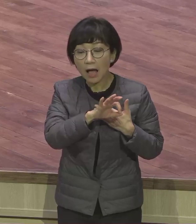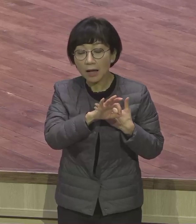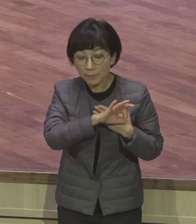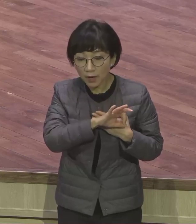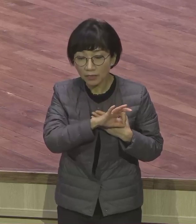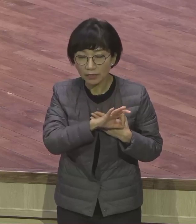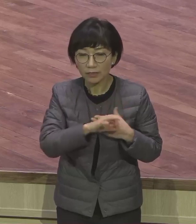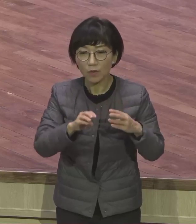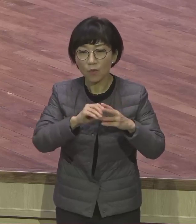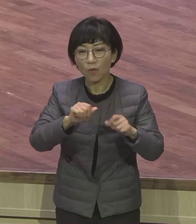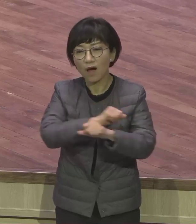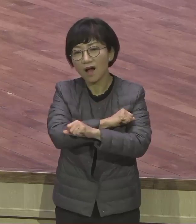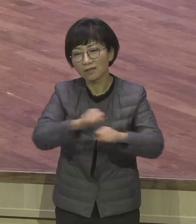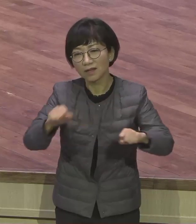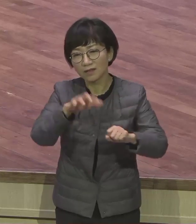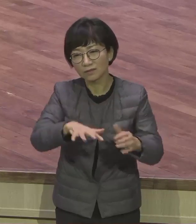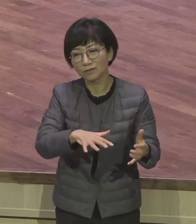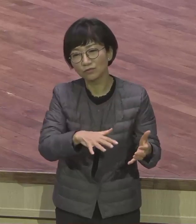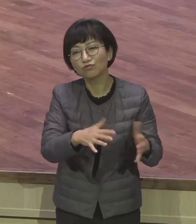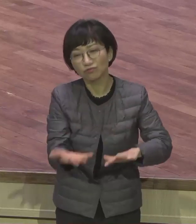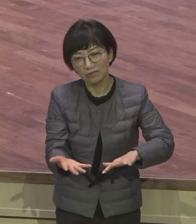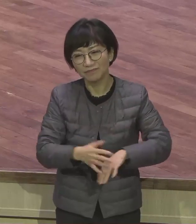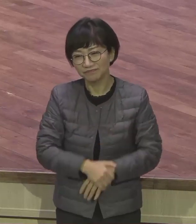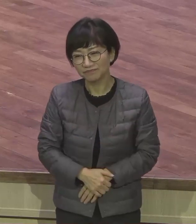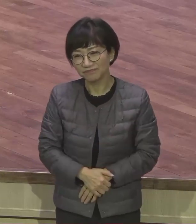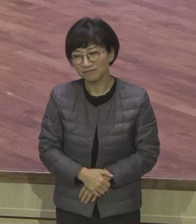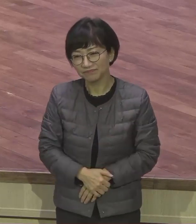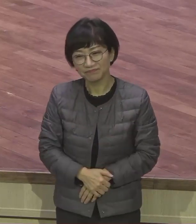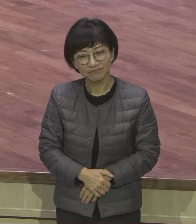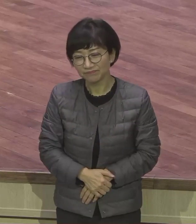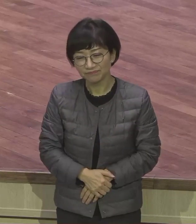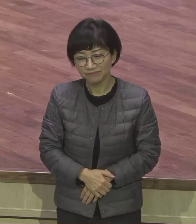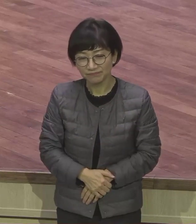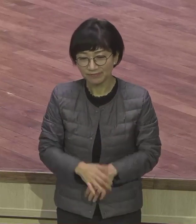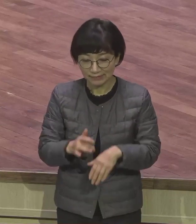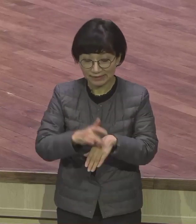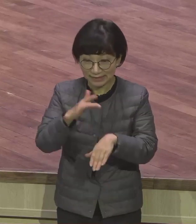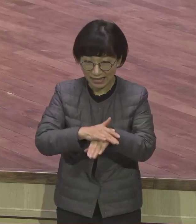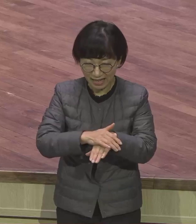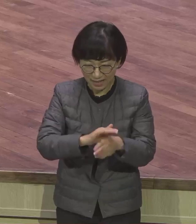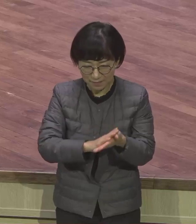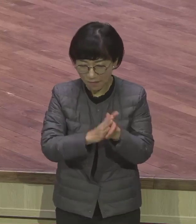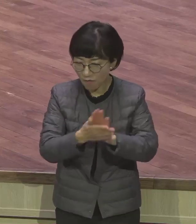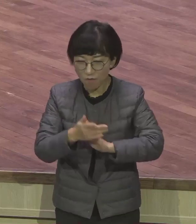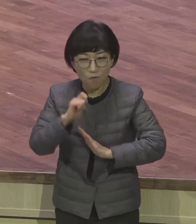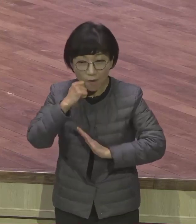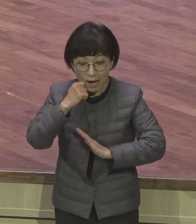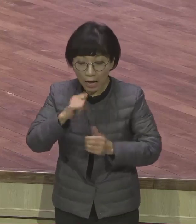광야의 뼈를 묻 그만큼 체질 변화가 쉽지 않아요 죽일 때까지 못 깨닫는 거예요